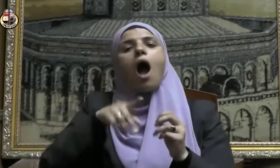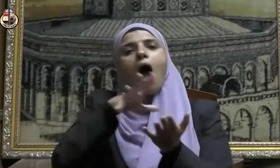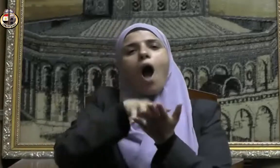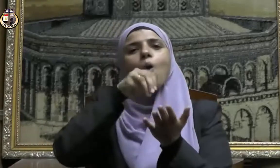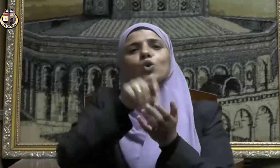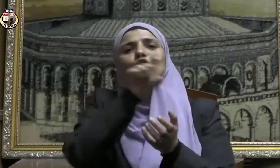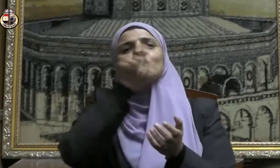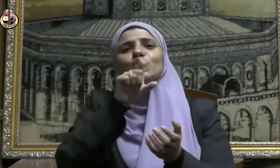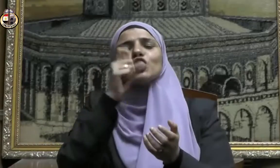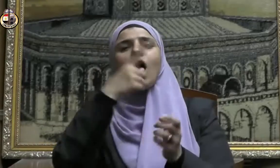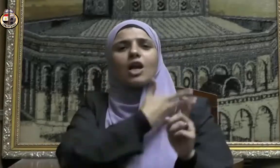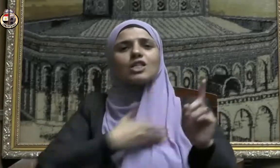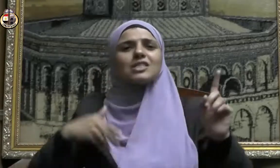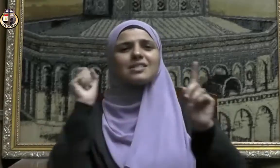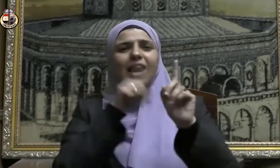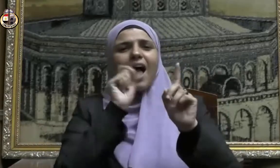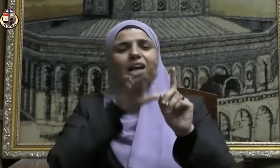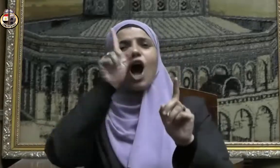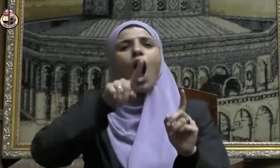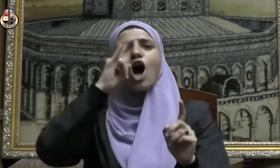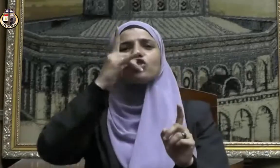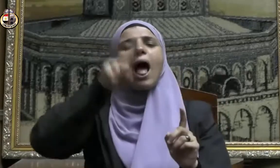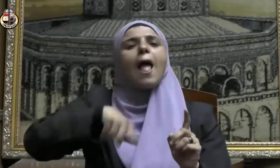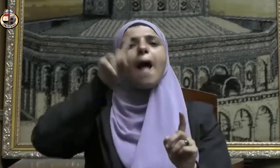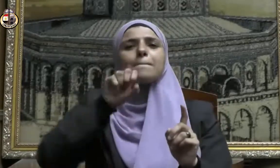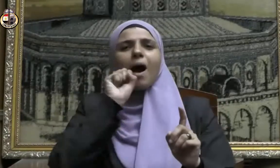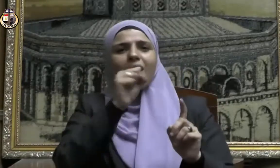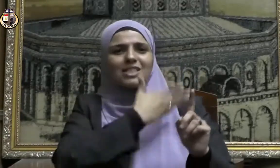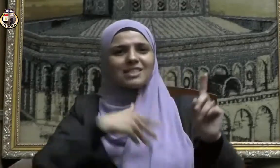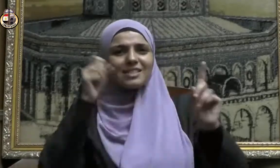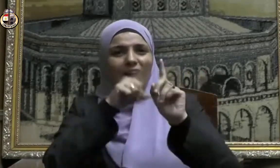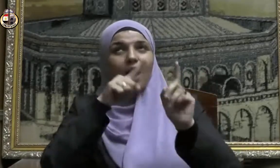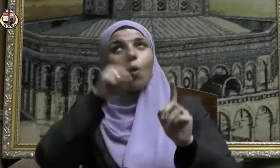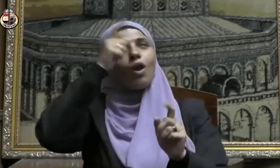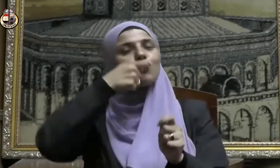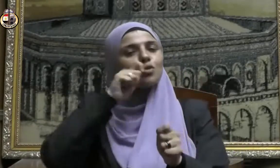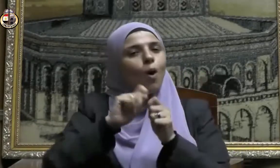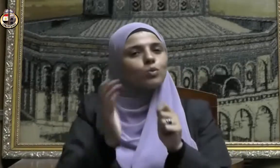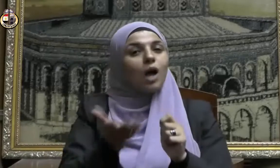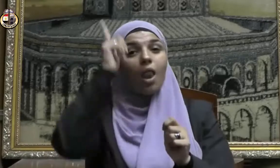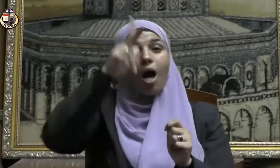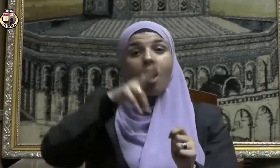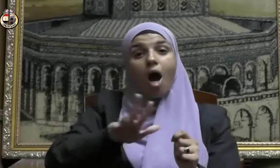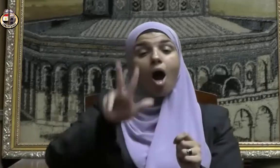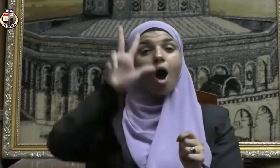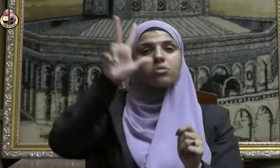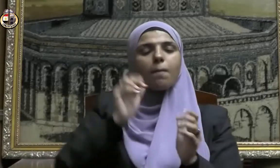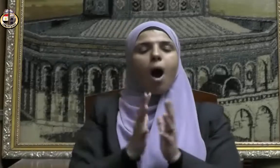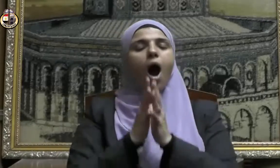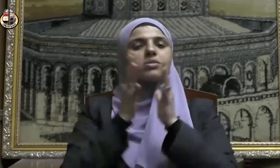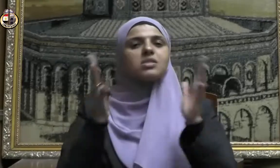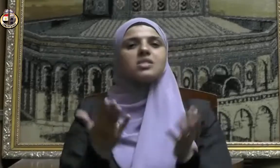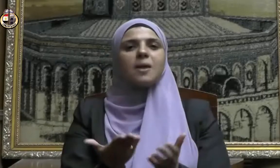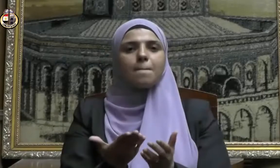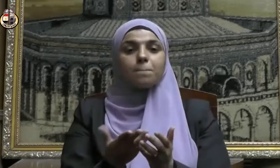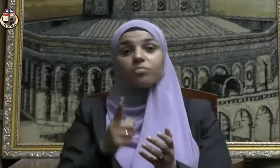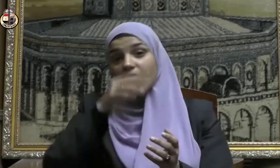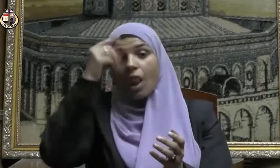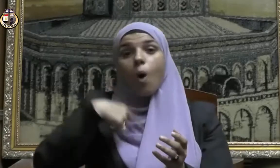الأول من ذي الحجة والله عز وجل لا يقسم إلا بعظيم فالقسم